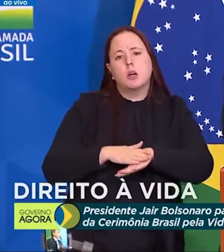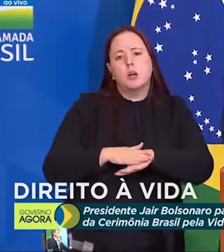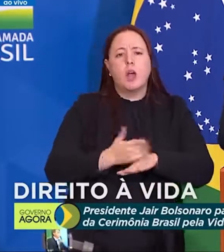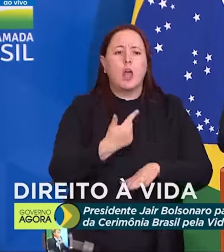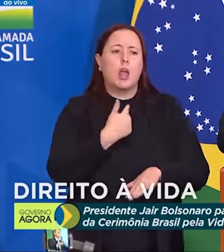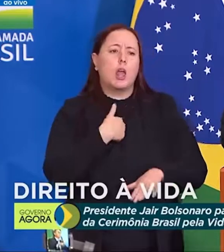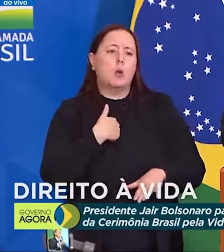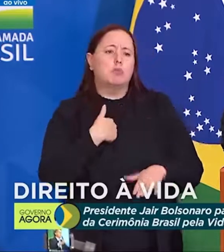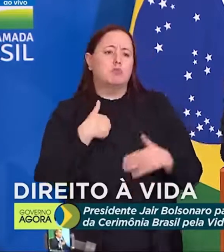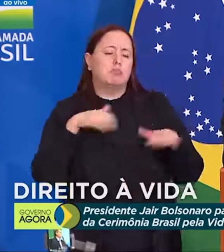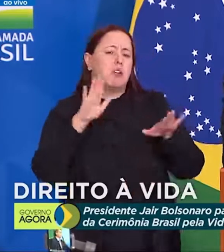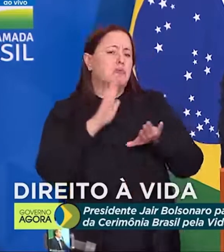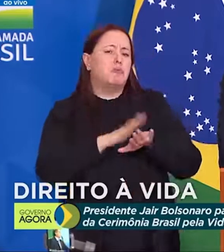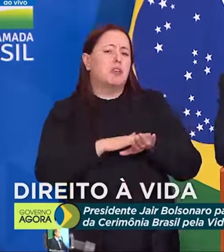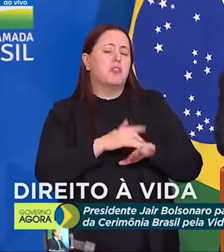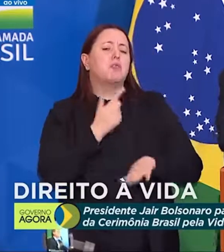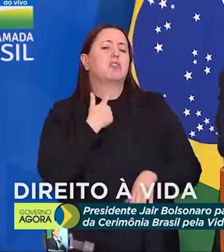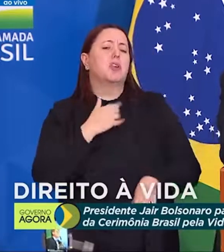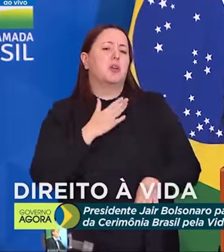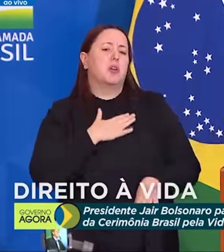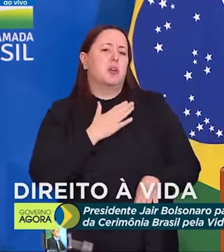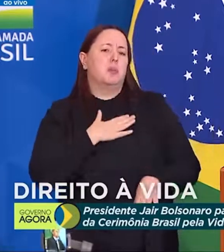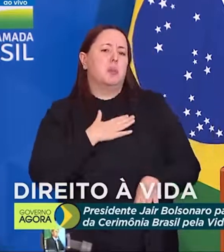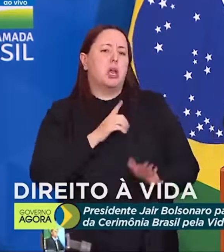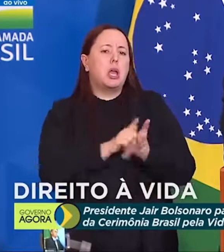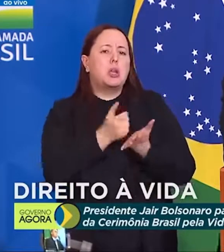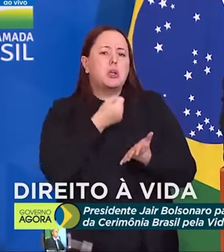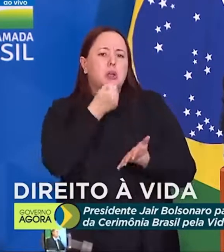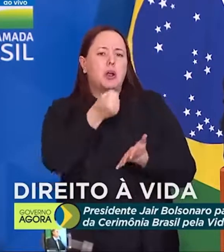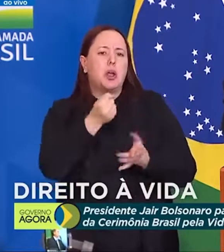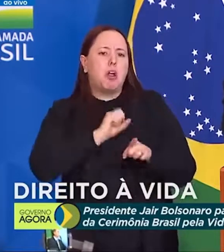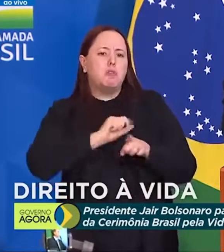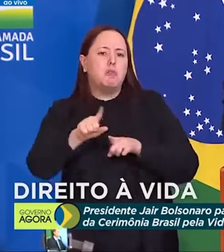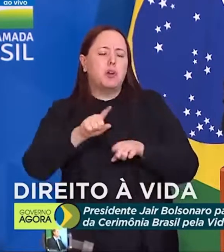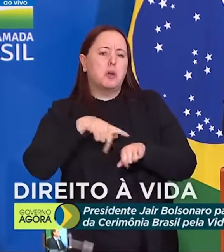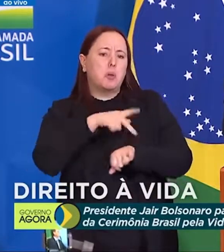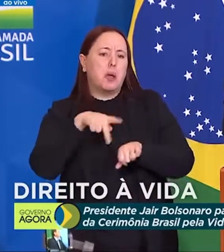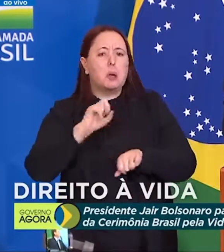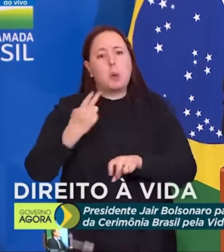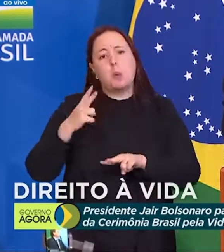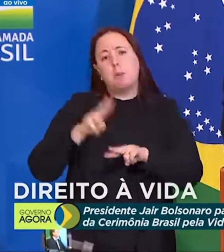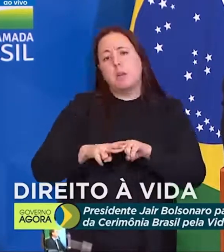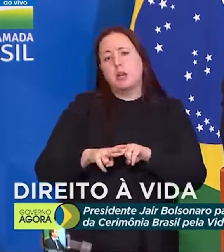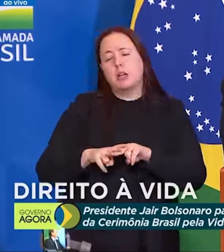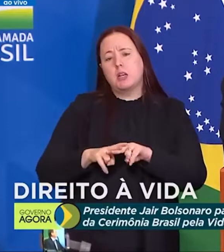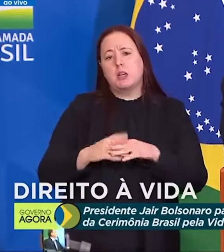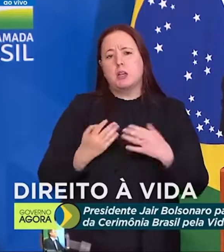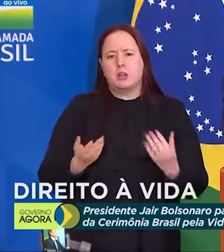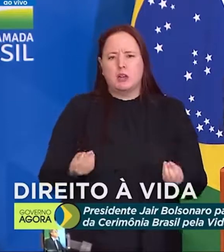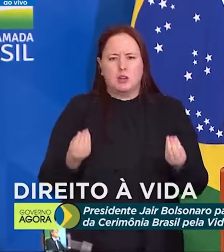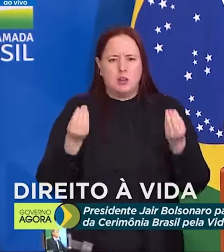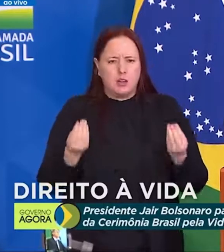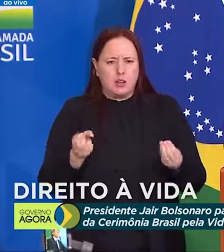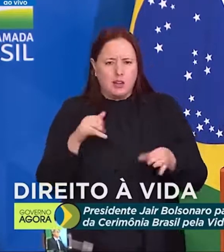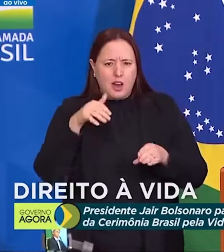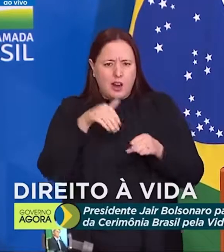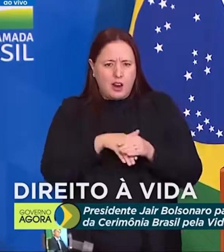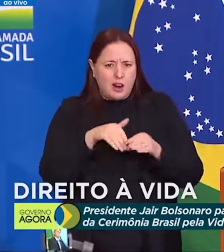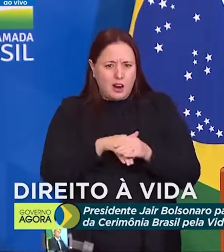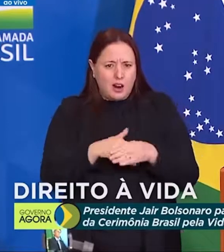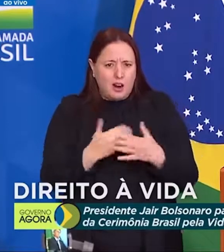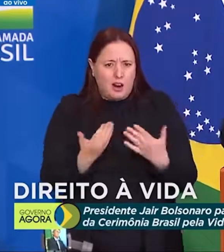eu faço com que jornalista seja exilado outros sejam presos. olha as bolas se as urnas são